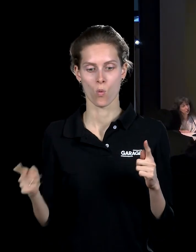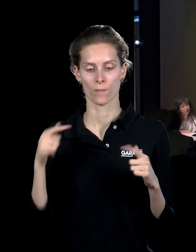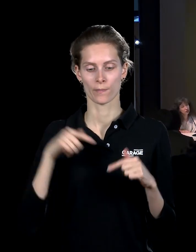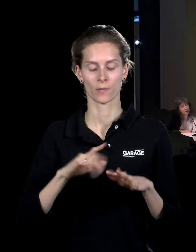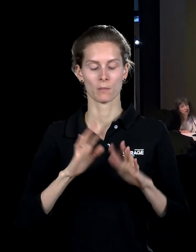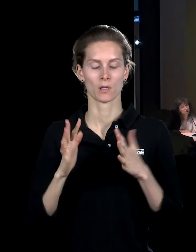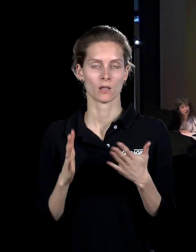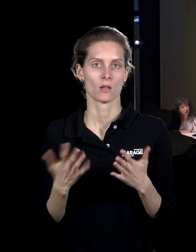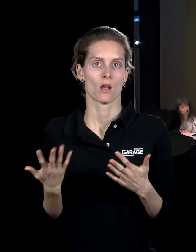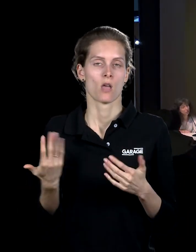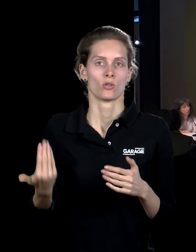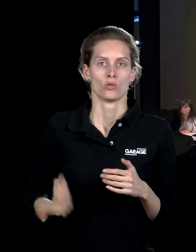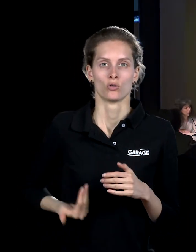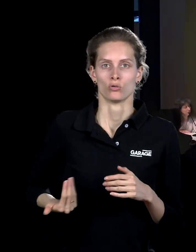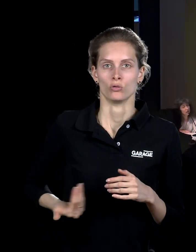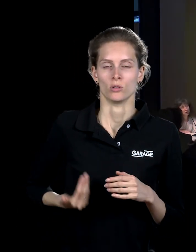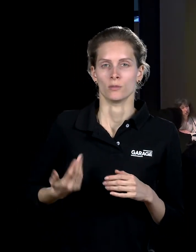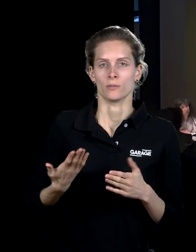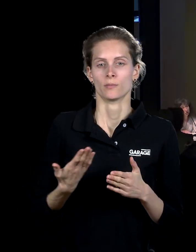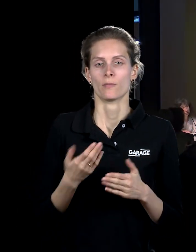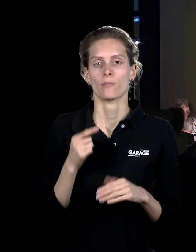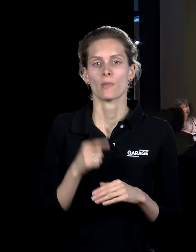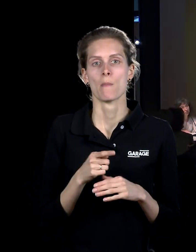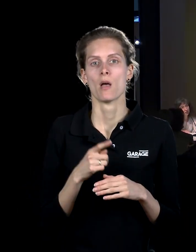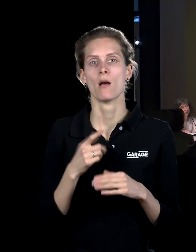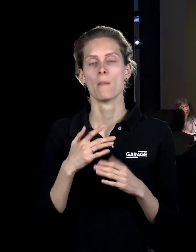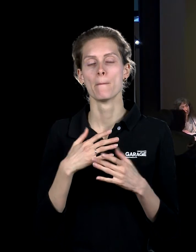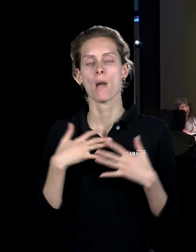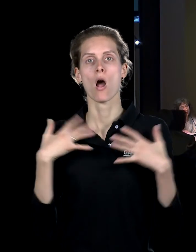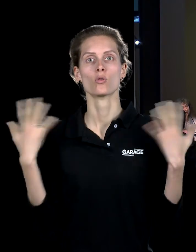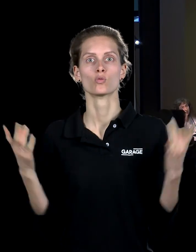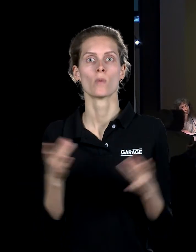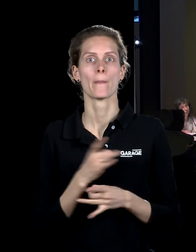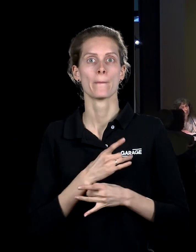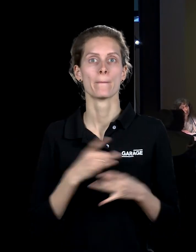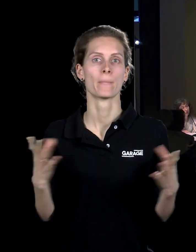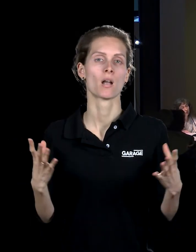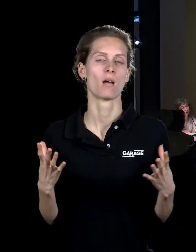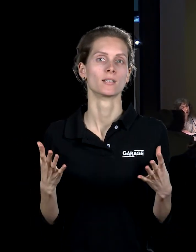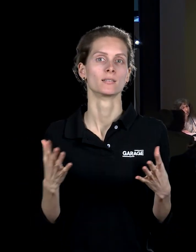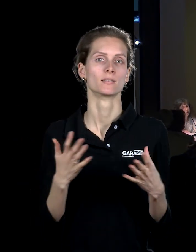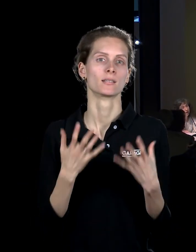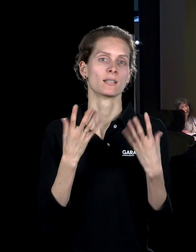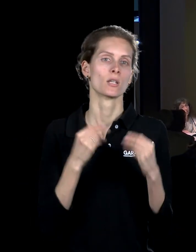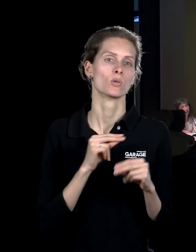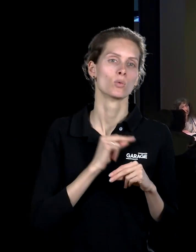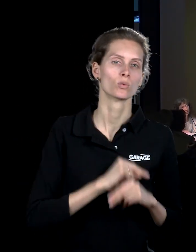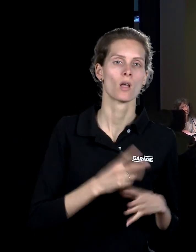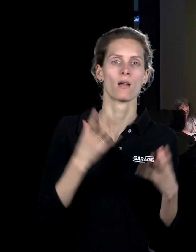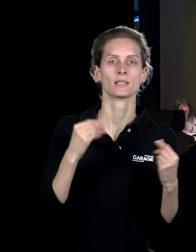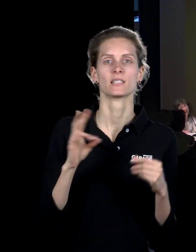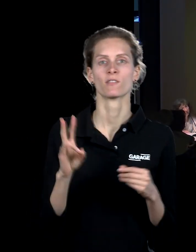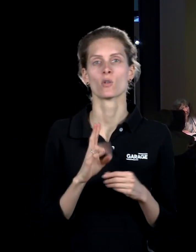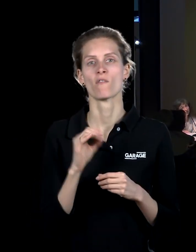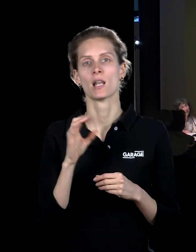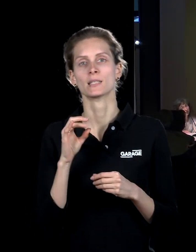странная жизнь. Раз на большие праздники, там, День Святого Валентина, День Мертвых, День Труда, публика,